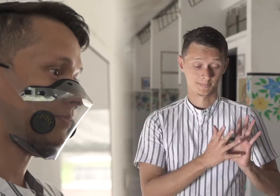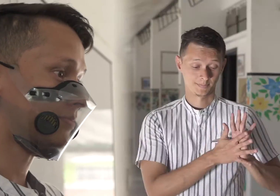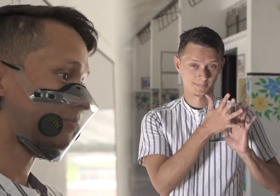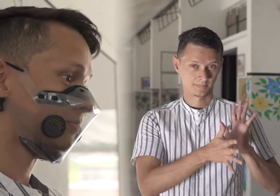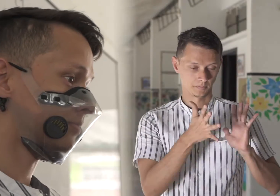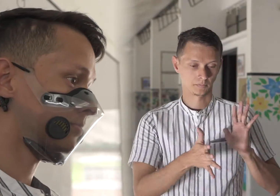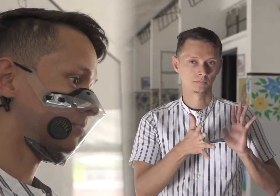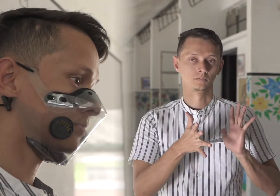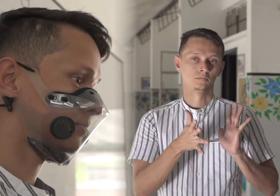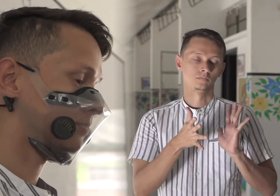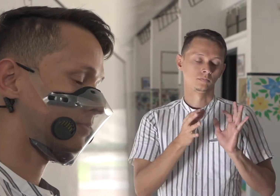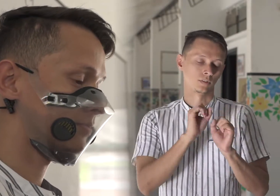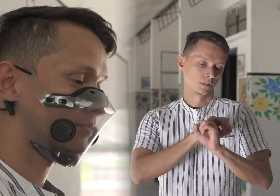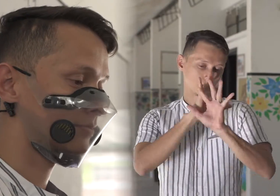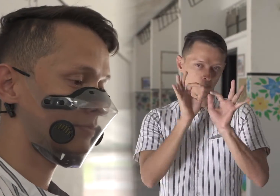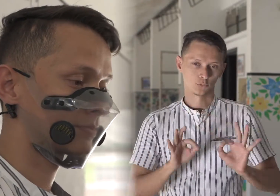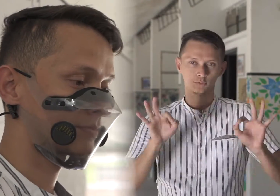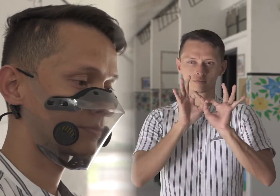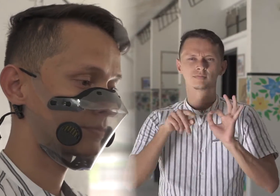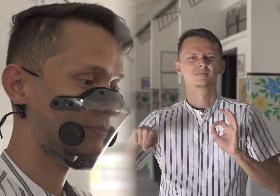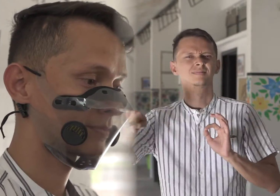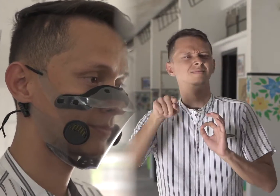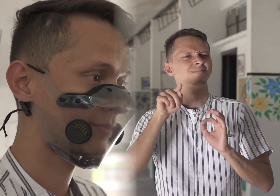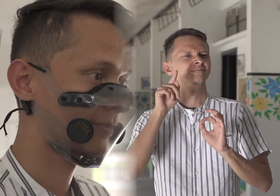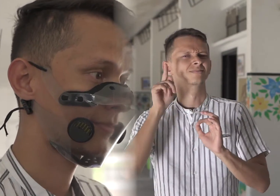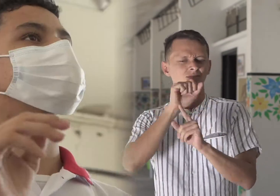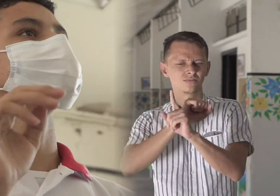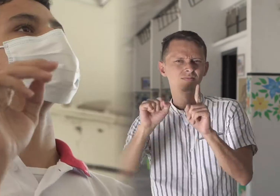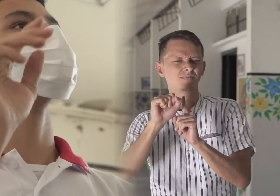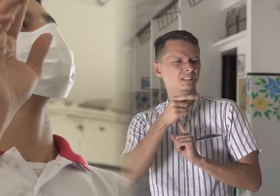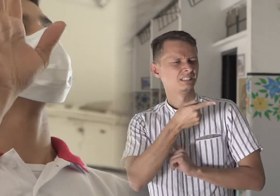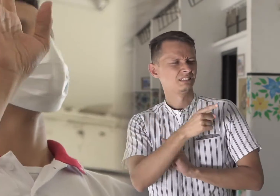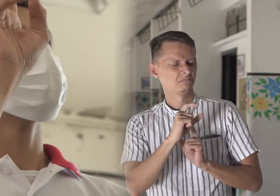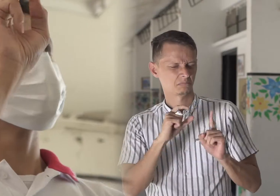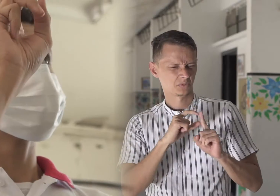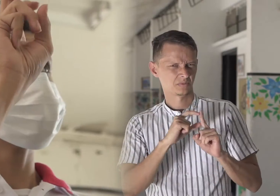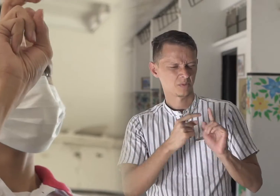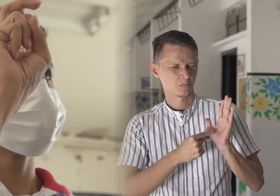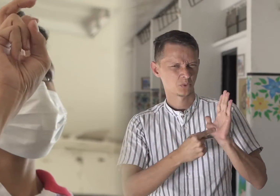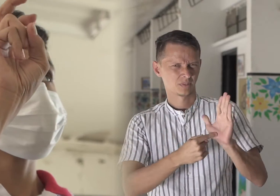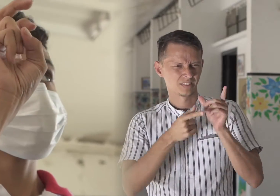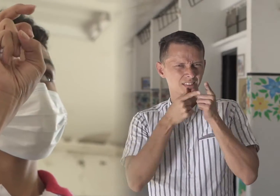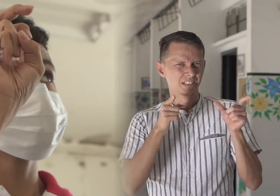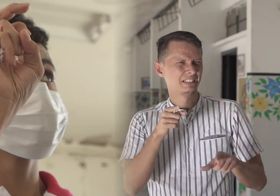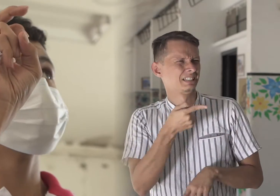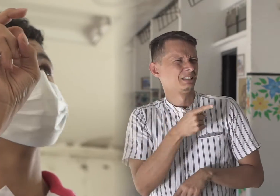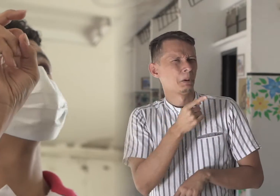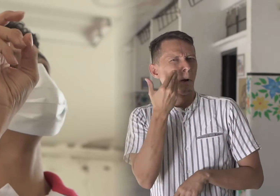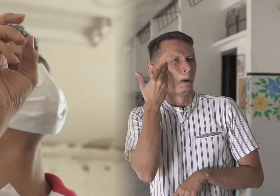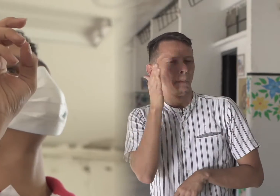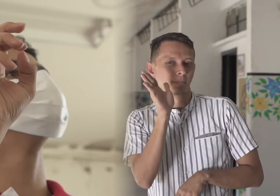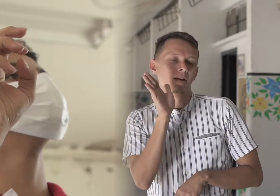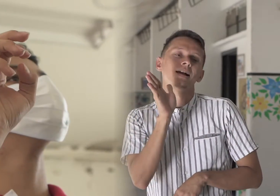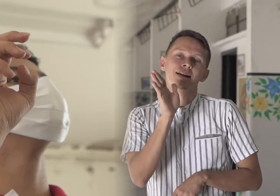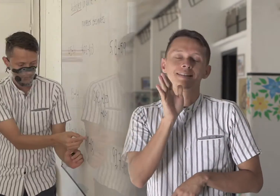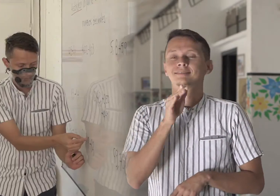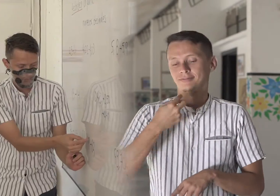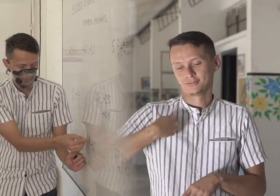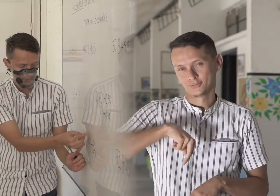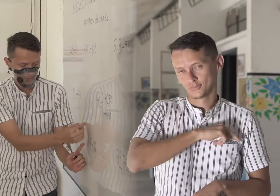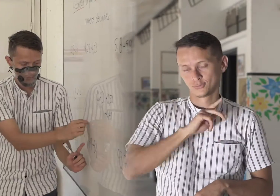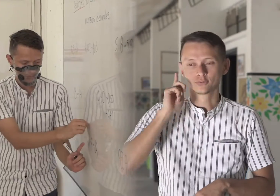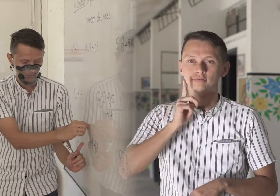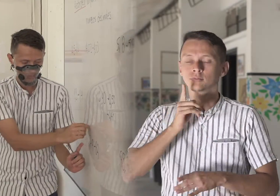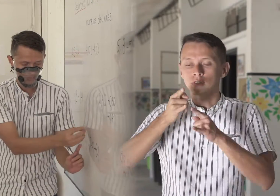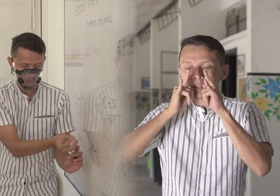El rol del modelo lingüístico es importante, para que la sociedad entienda que el aprendizaje de nuestra